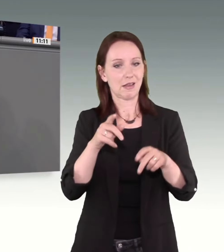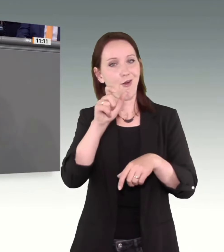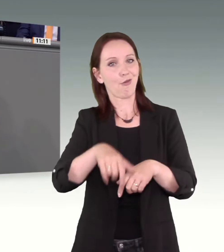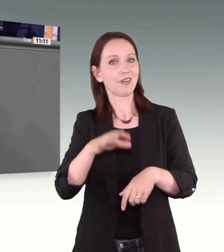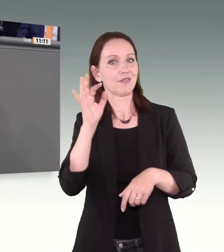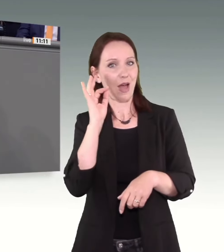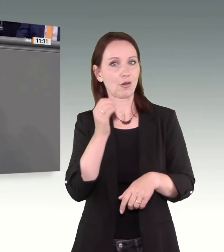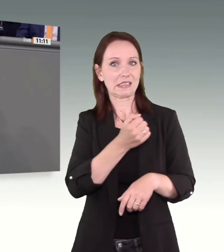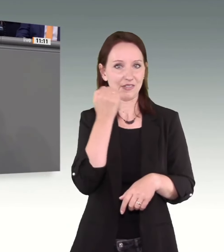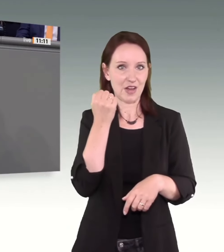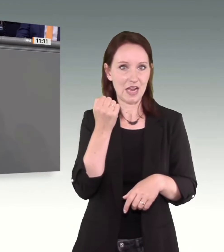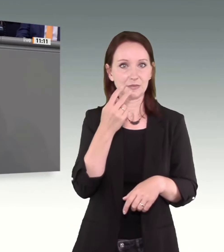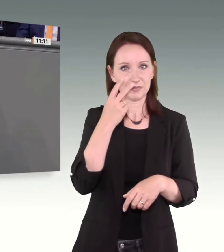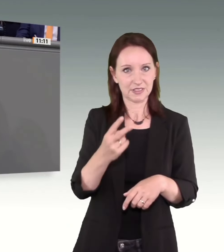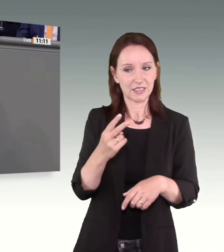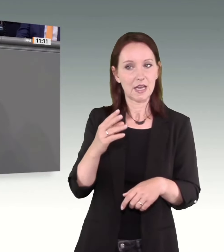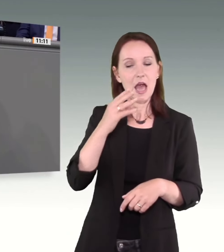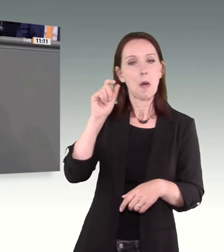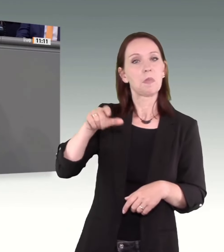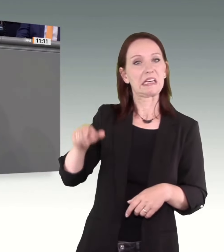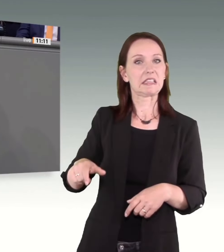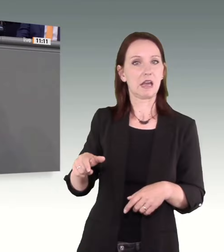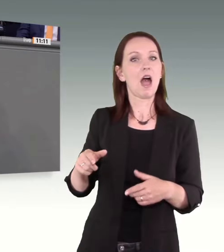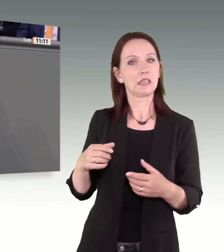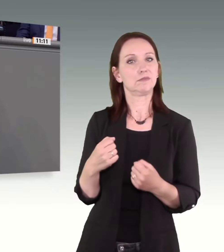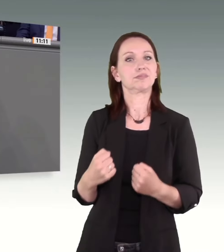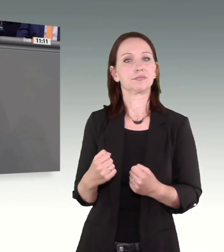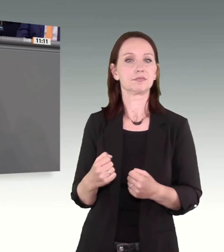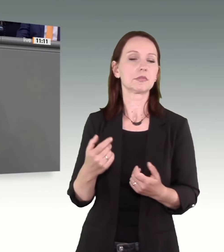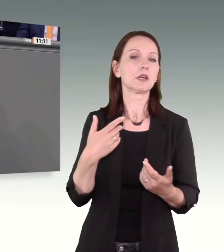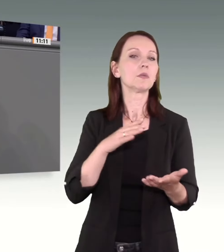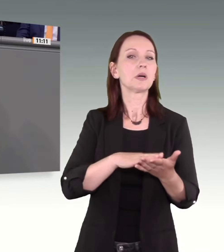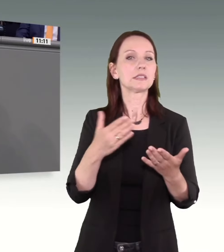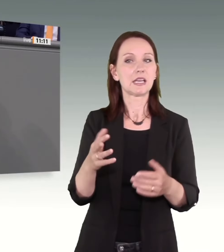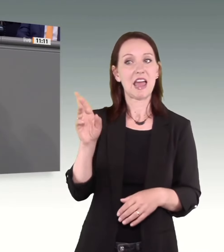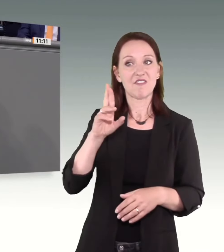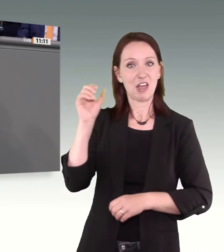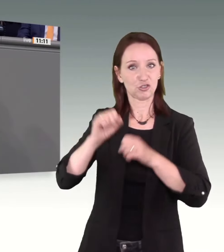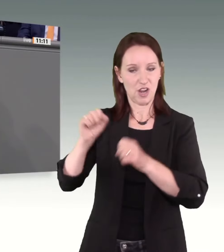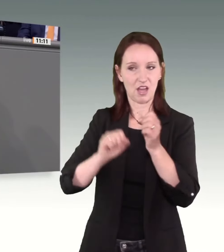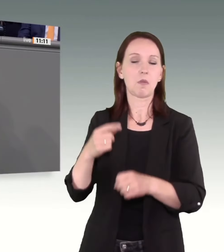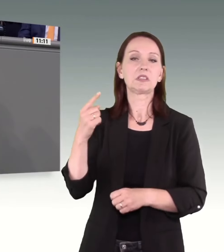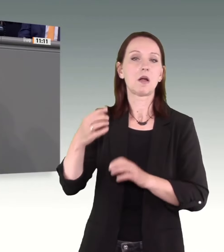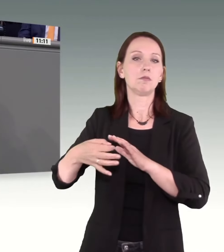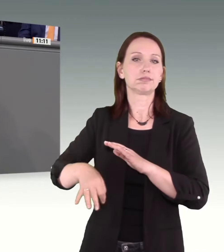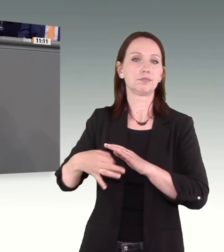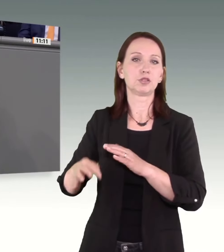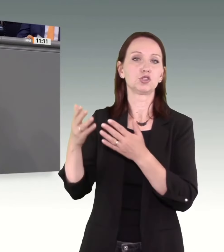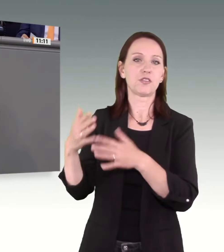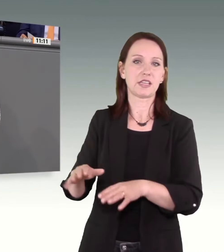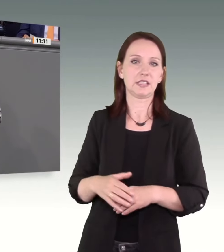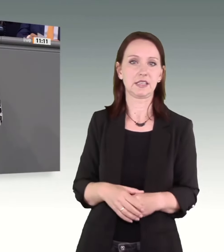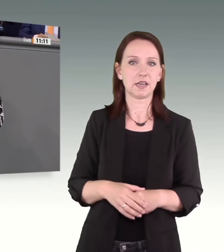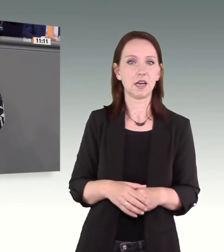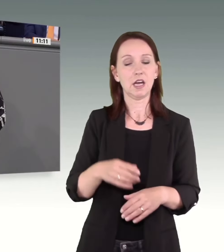tatsächlichen Männlichkeit der Täter. Oder frei übersetzt, Schläger sind Schwächlinge. Ein Mord durch die Hand